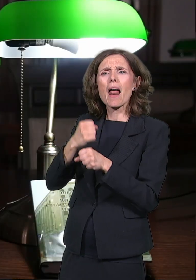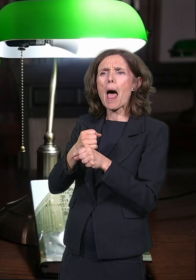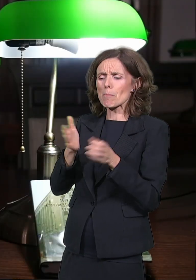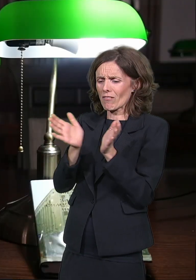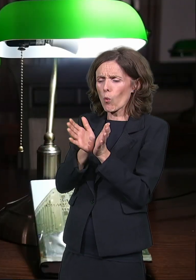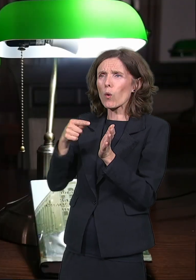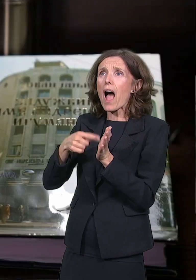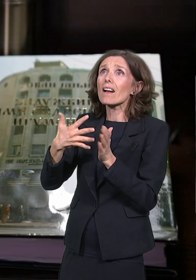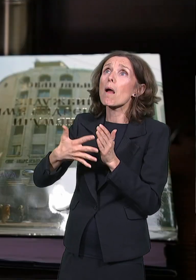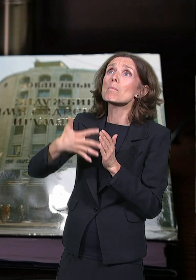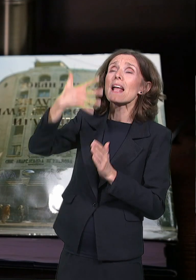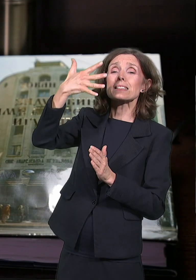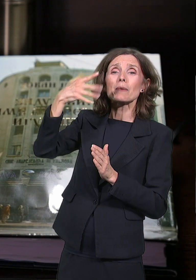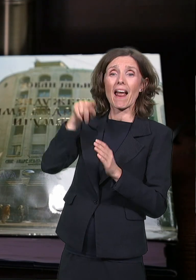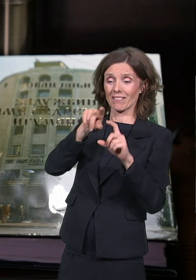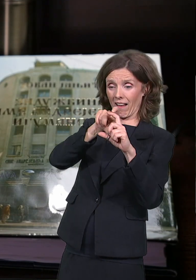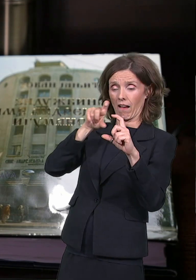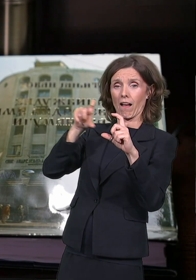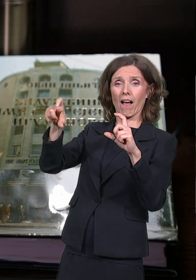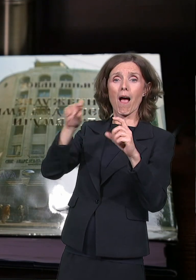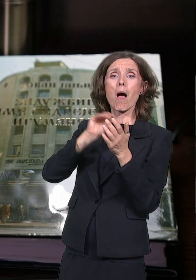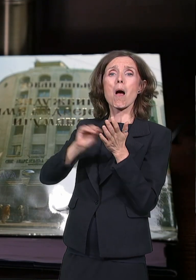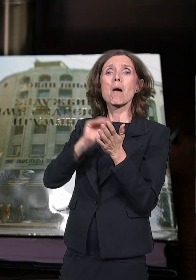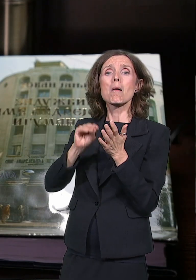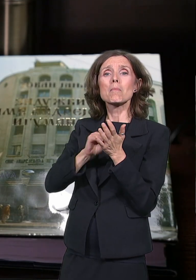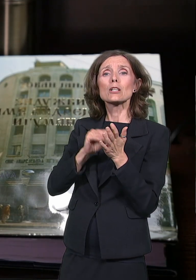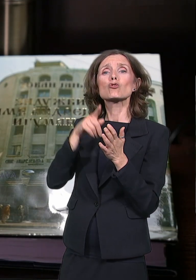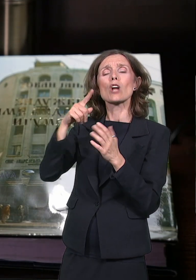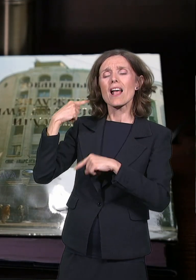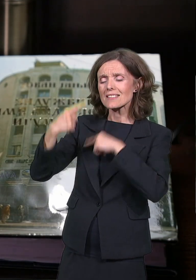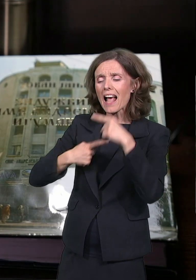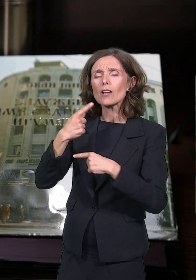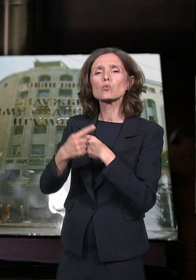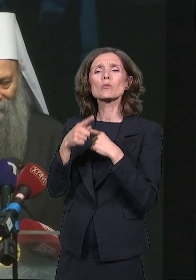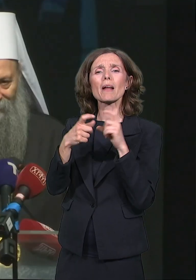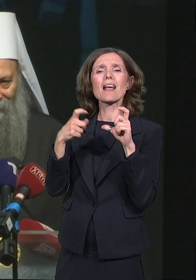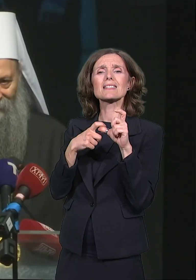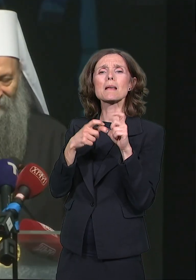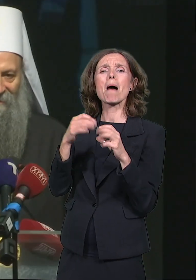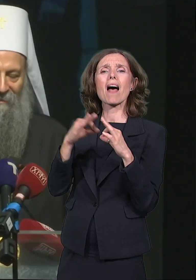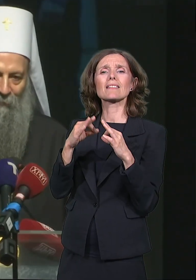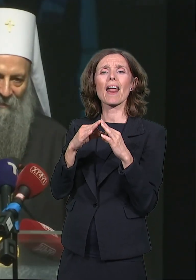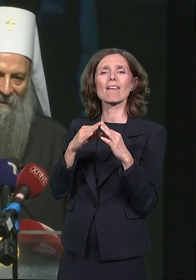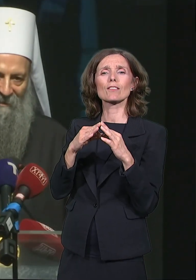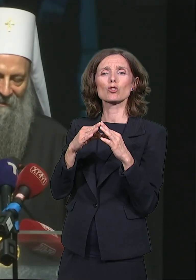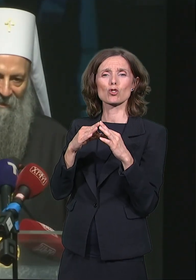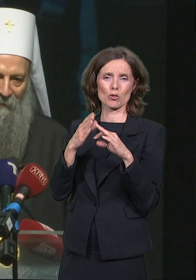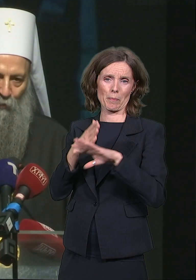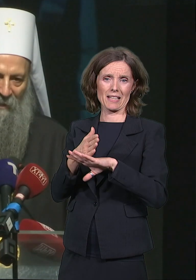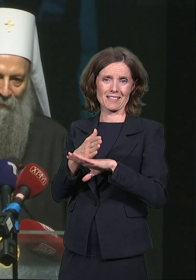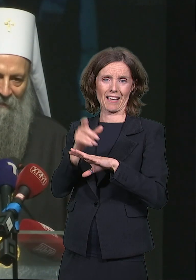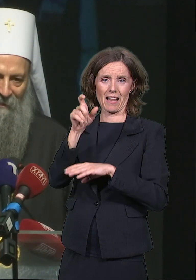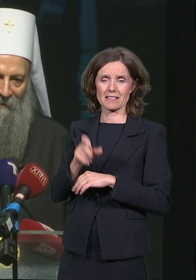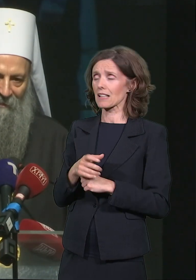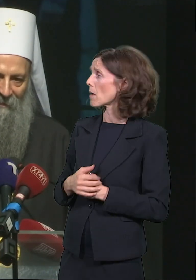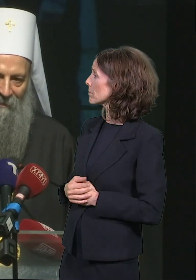nadpisom na pročelju zadužbina Sime Andrejevića Prizrenca. Iz fondacije Sime